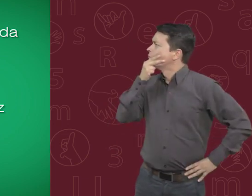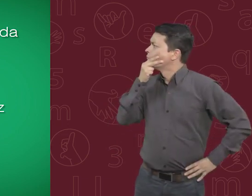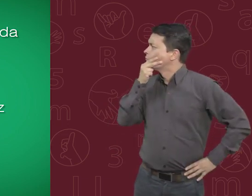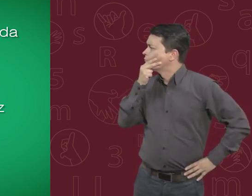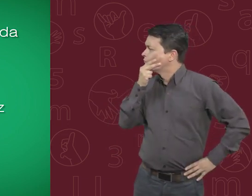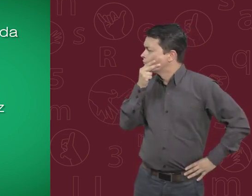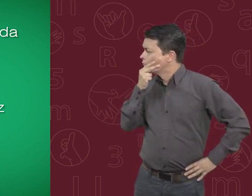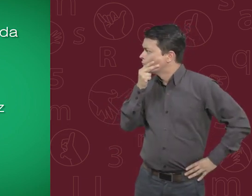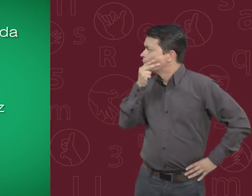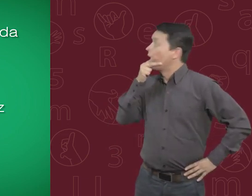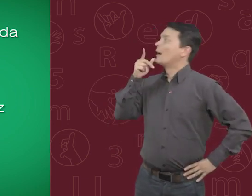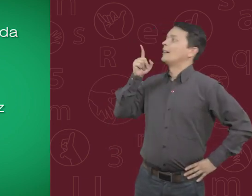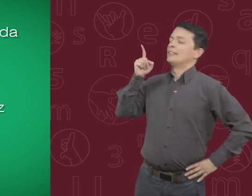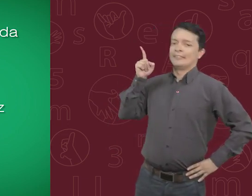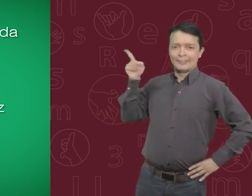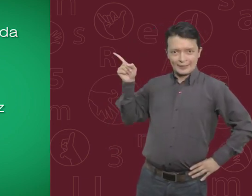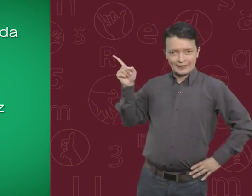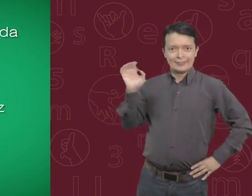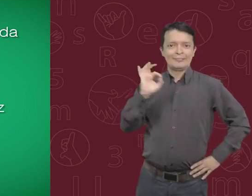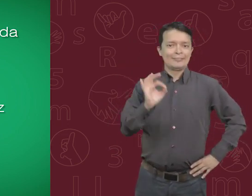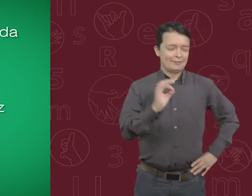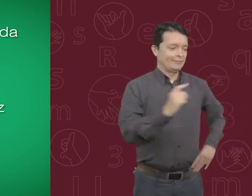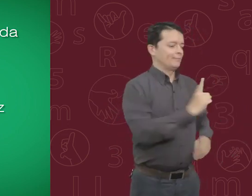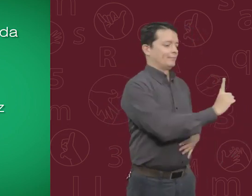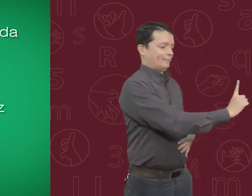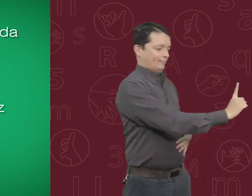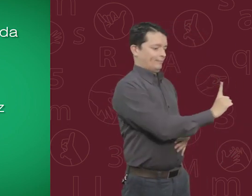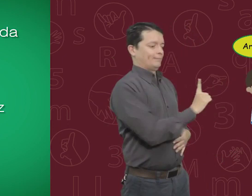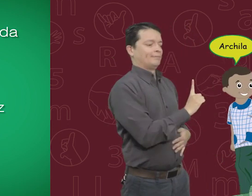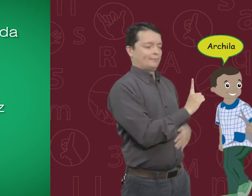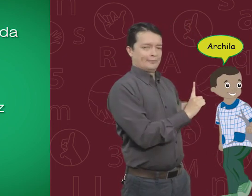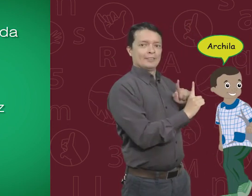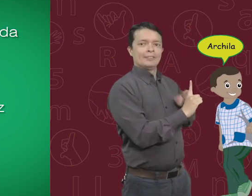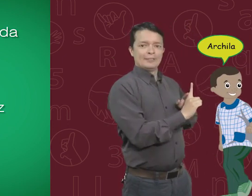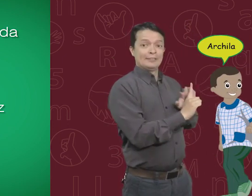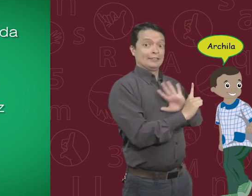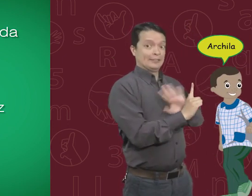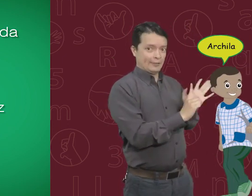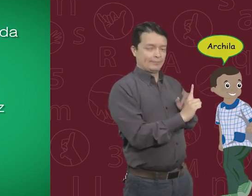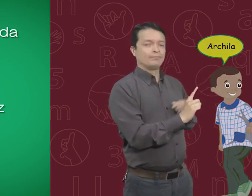A. ¿Dónde está? Aquí. Es correcto.